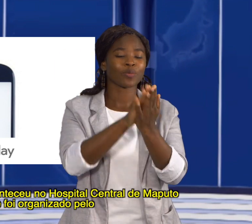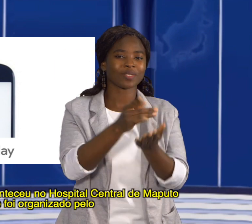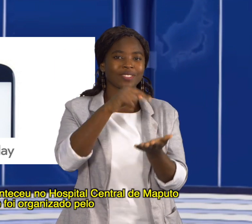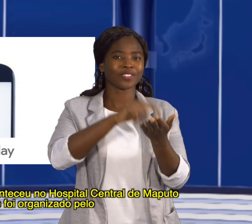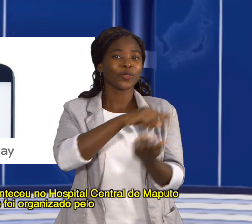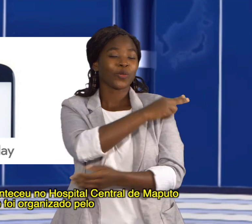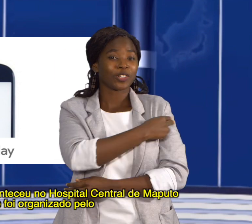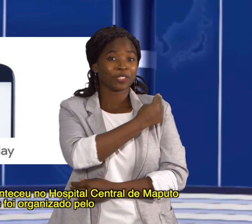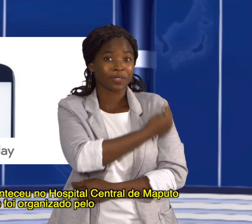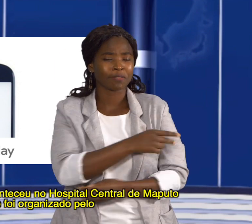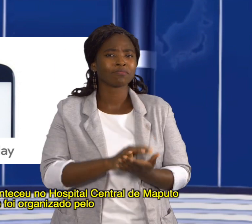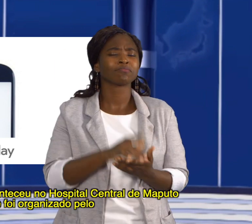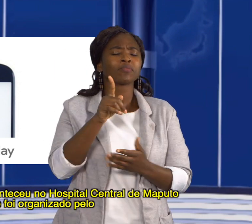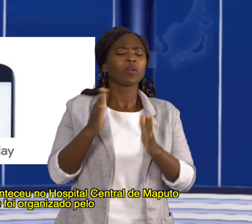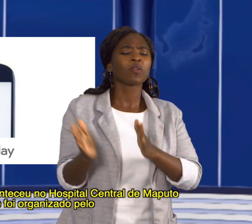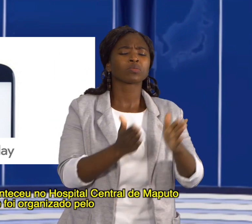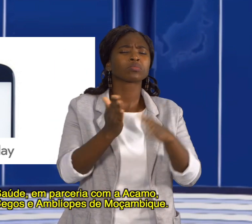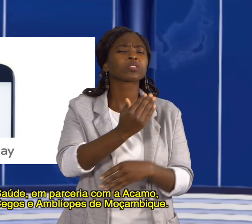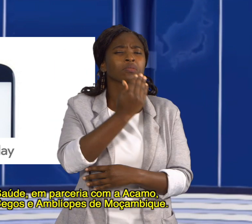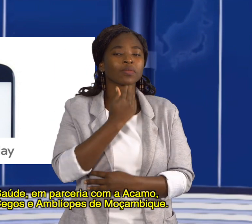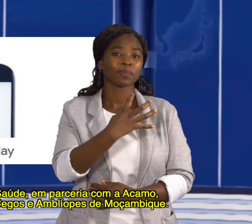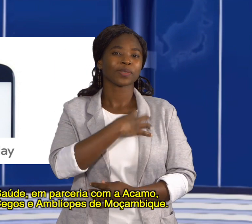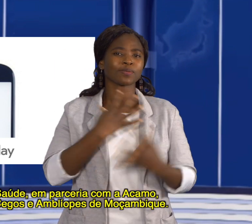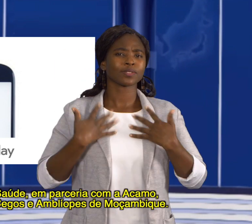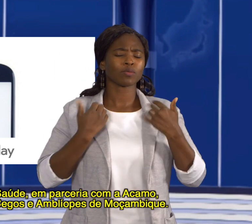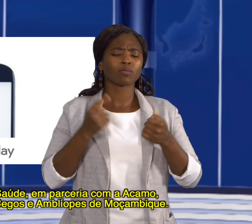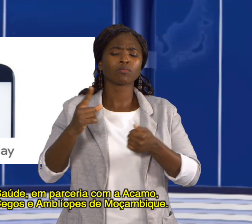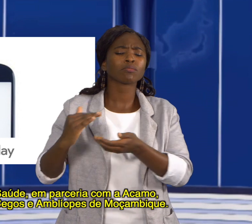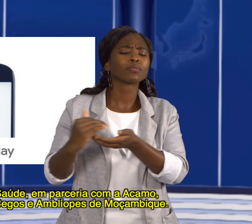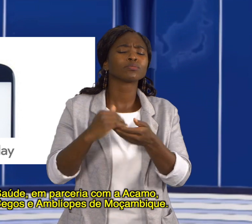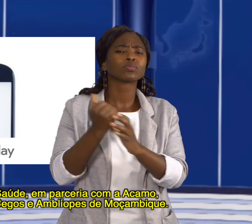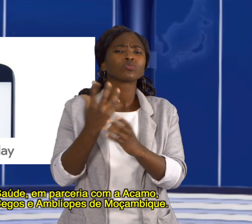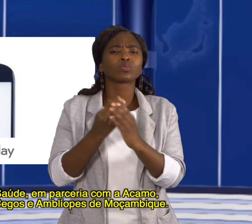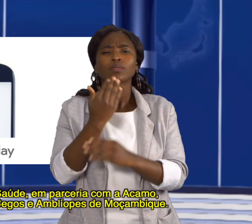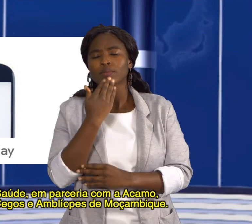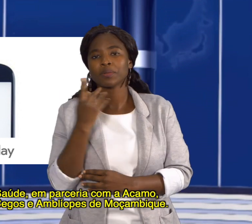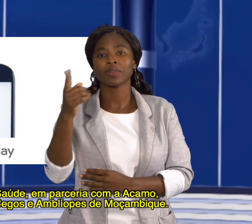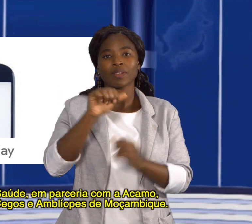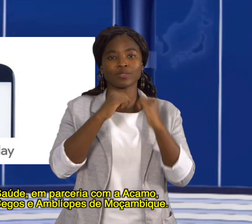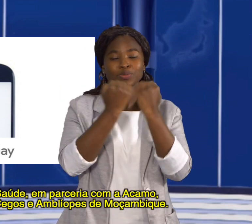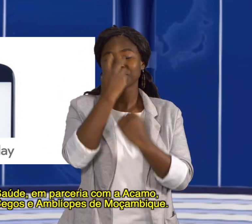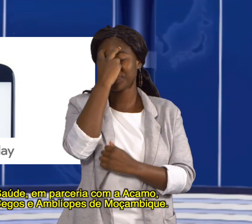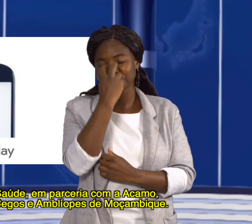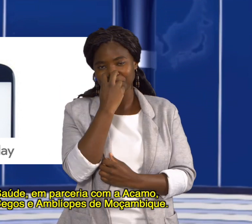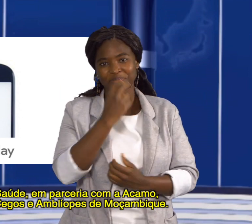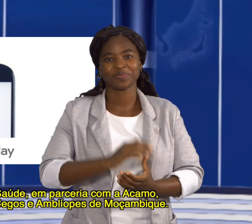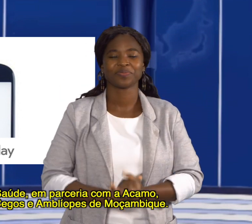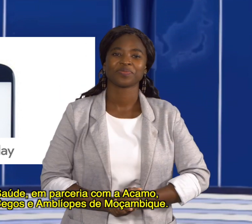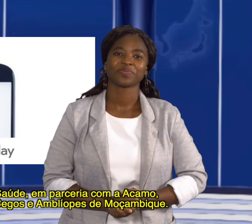de Maputo e foi organizado pelo Ministério da Saúde em parceria com a Associação dos Cegos e Ambliopes de Moçambique.